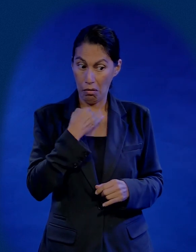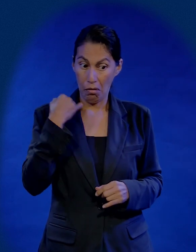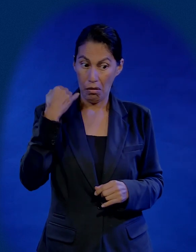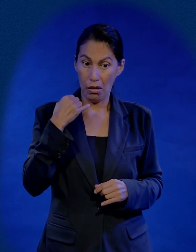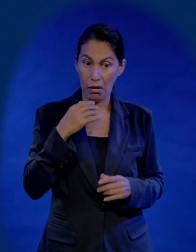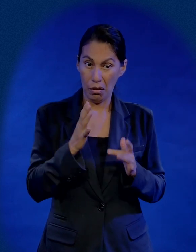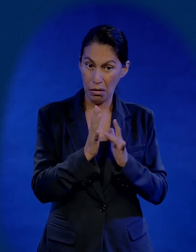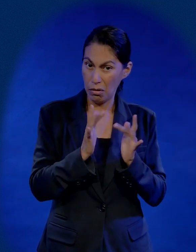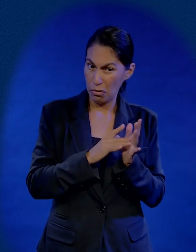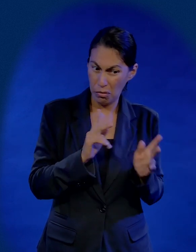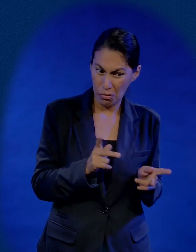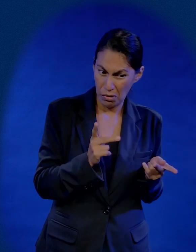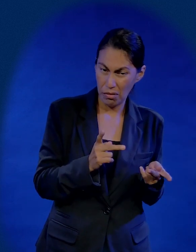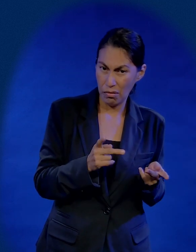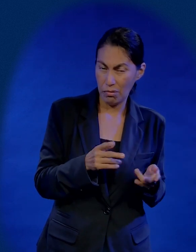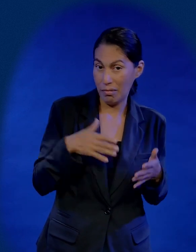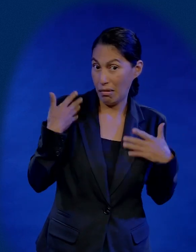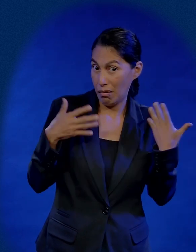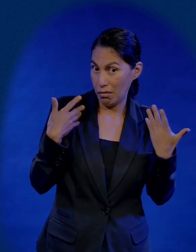a Jesús. Pero se me hace tan extraño.